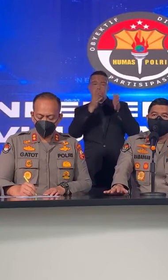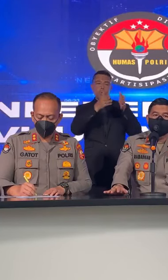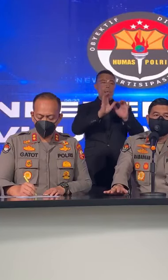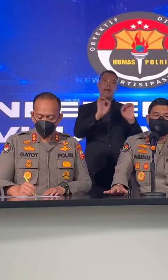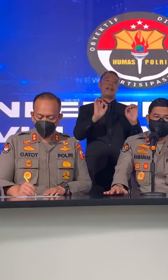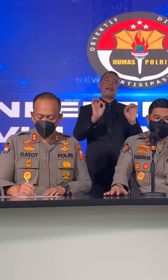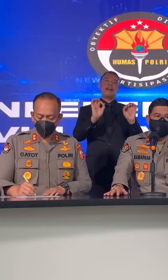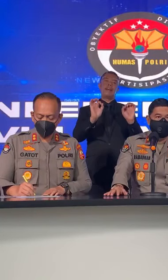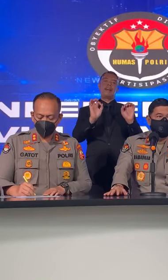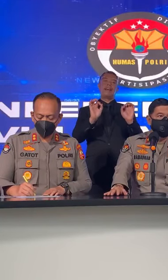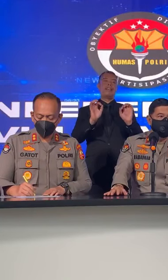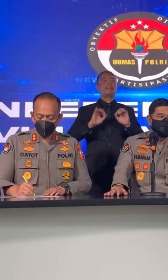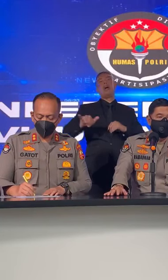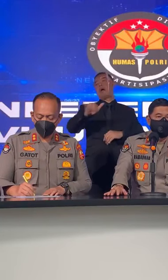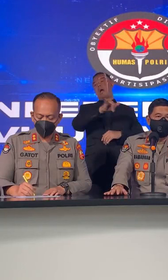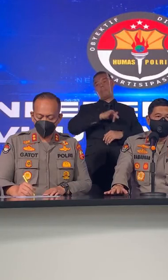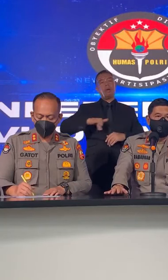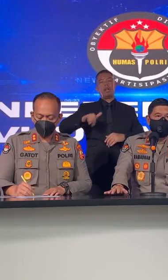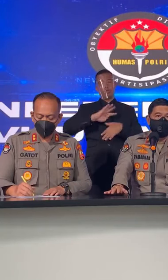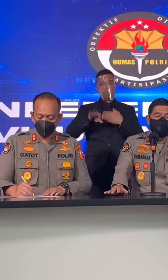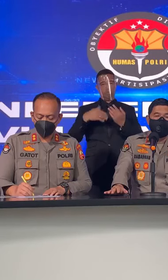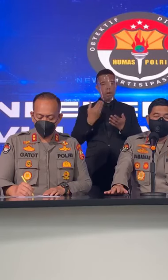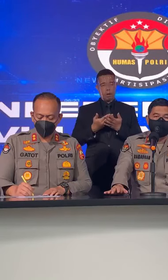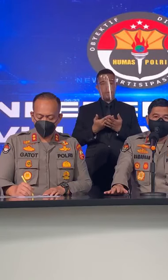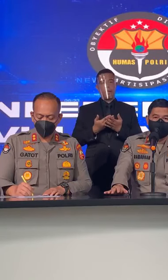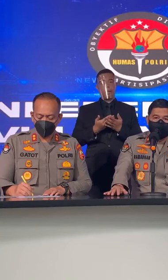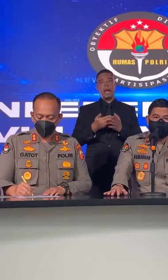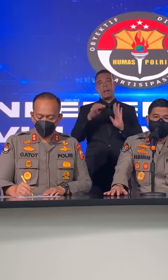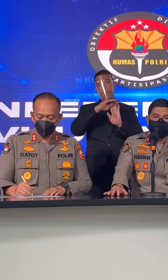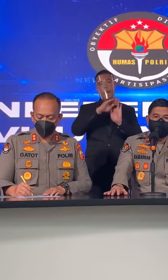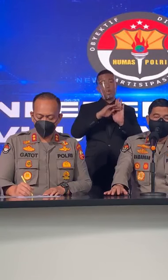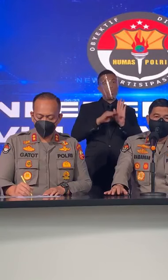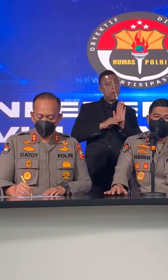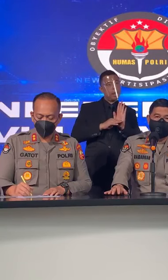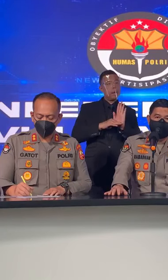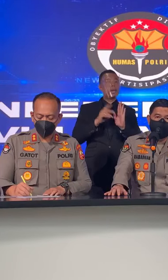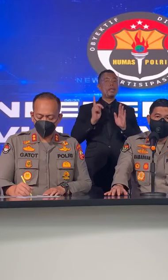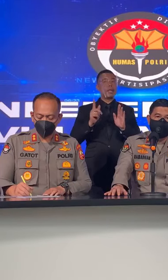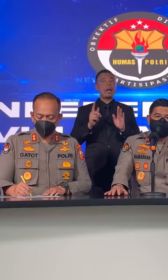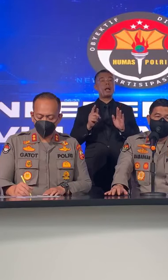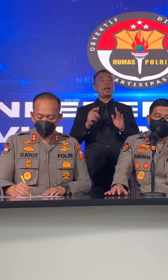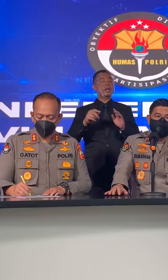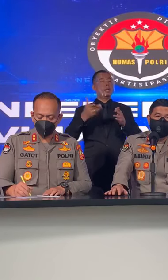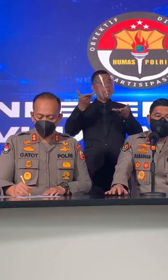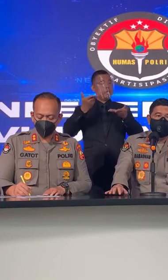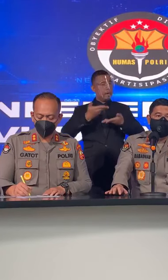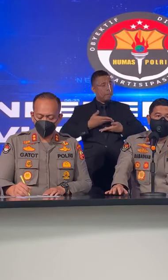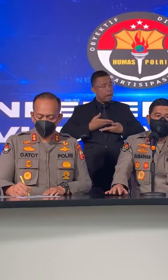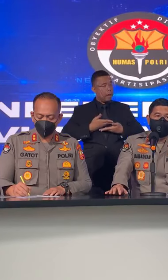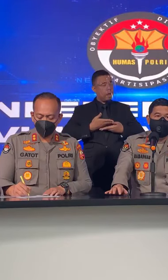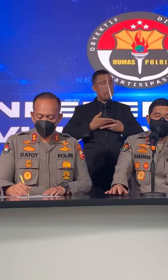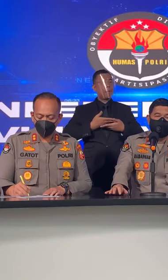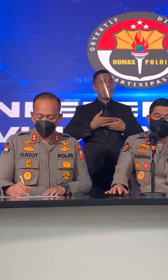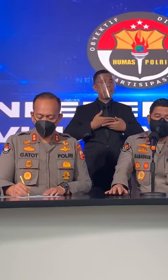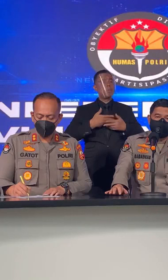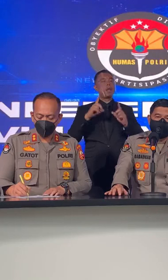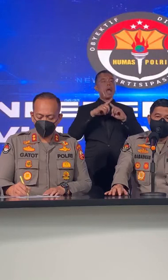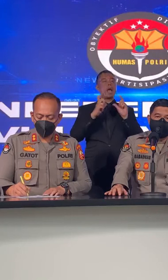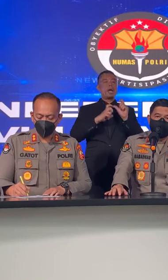Perlakuan Khusus Jadi Aturan Yang Disandang Oleh